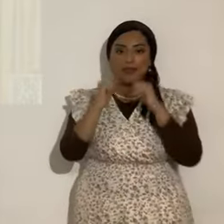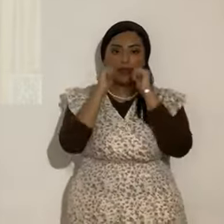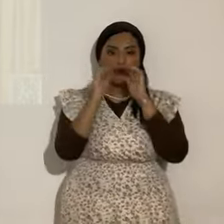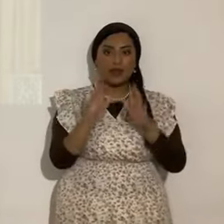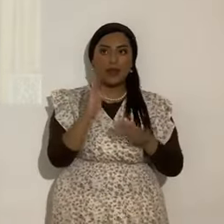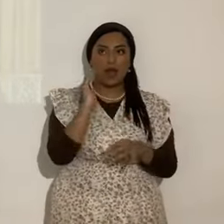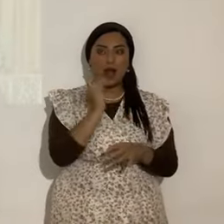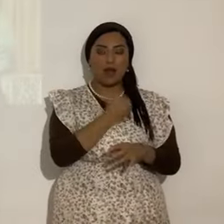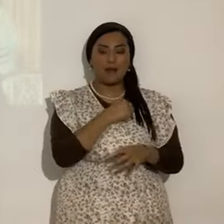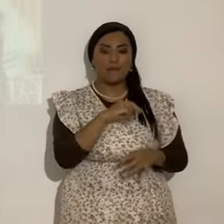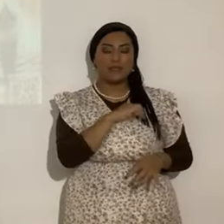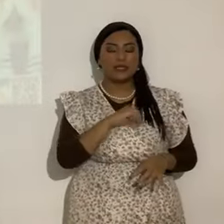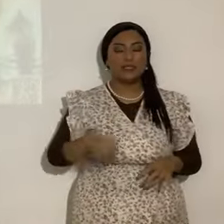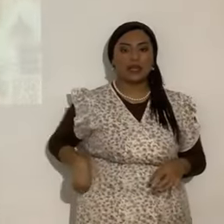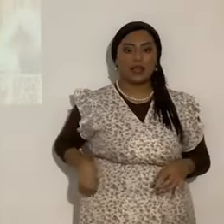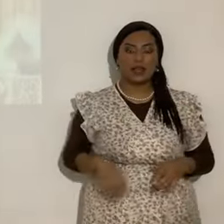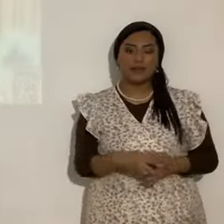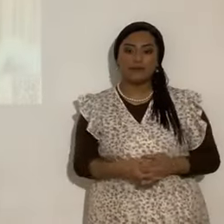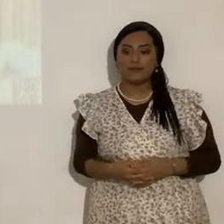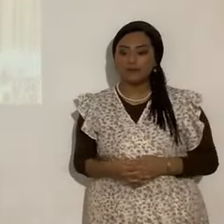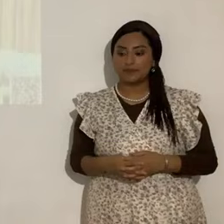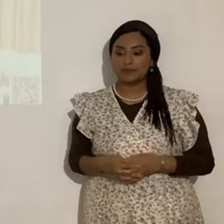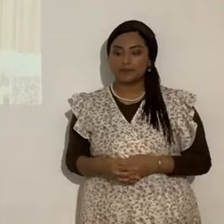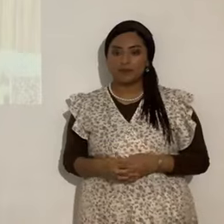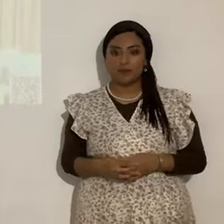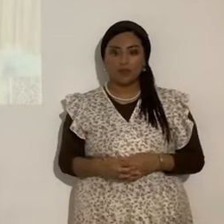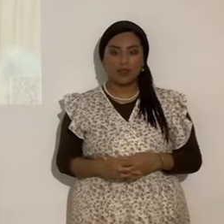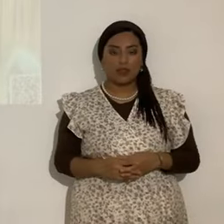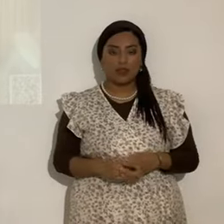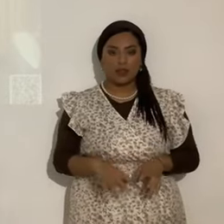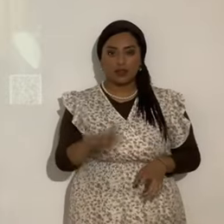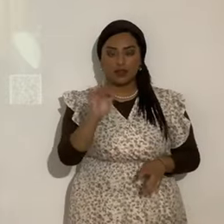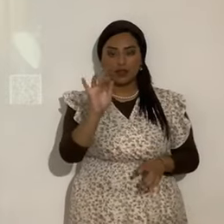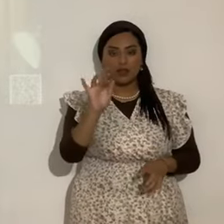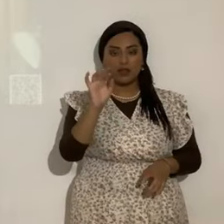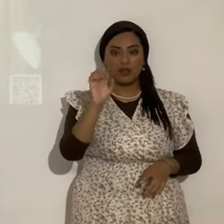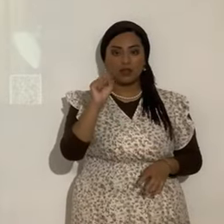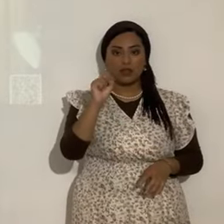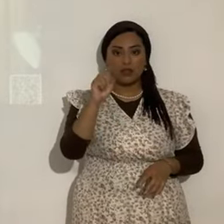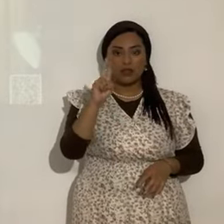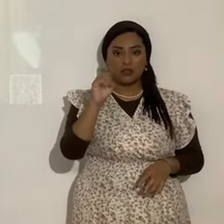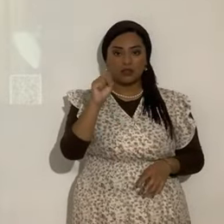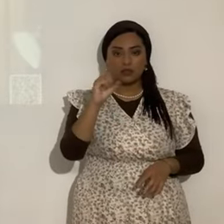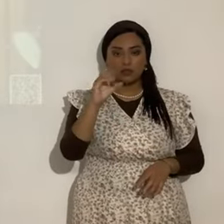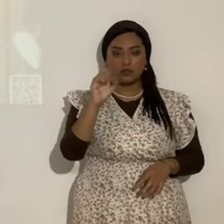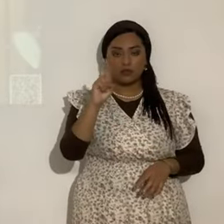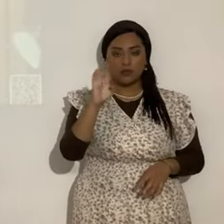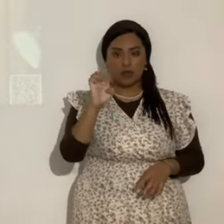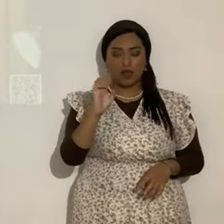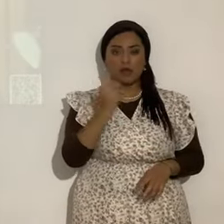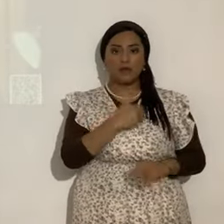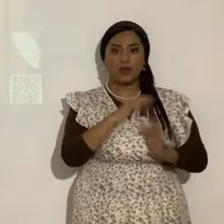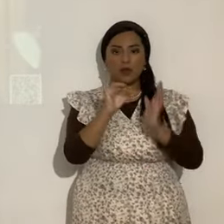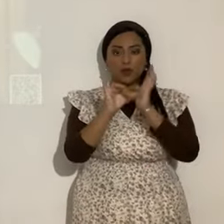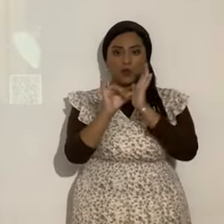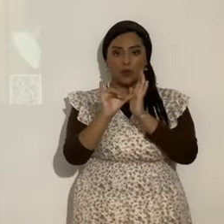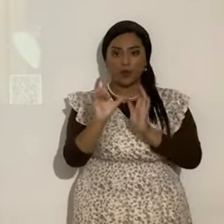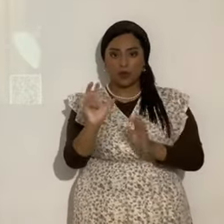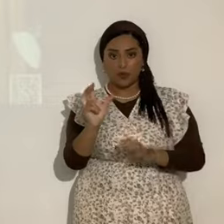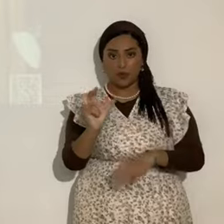Yashua. Muy bien. Bueno, si suscríbete al canal, si no estás suscrito, dale like a la campanita para que te lleguen